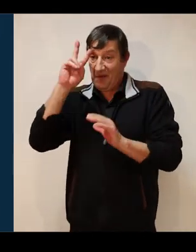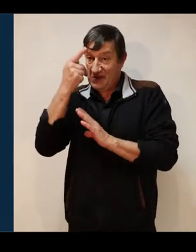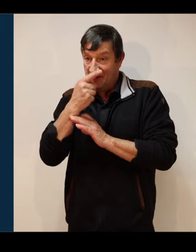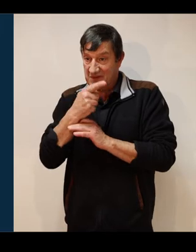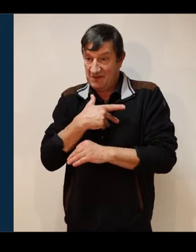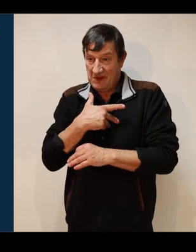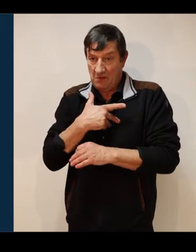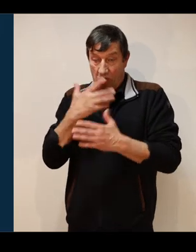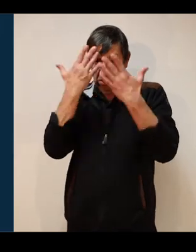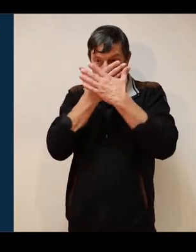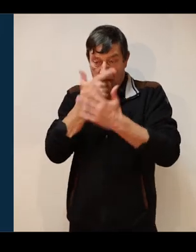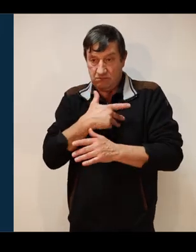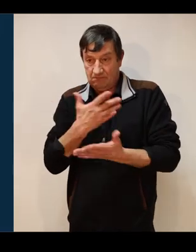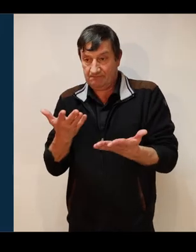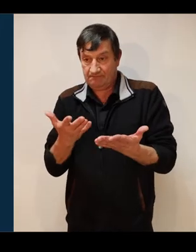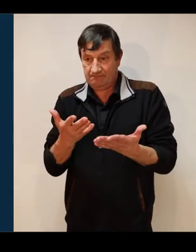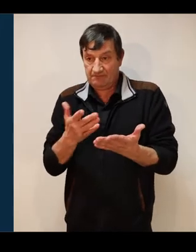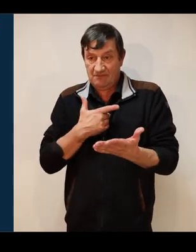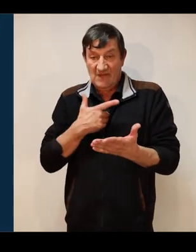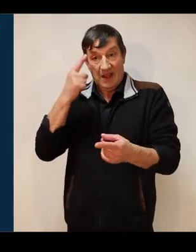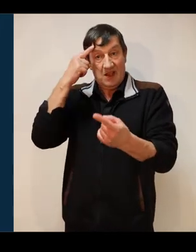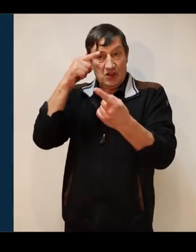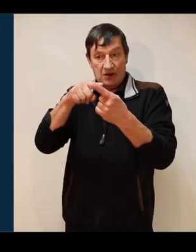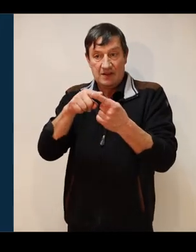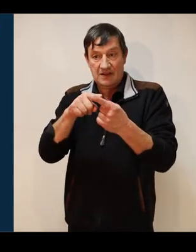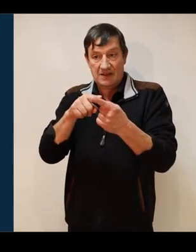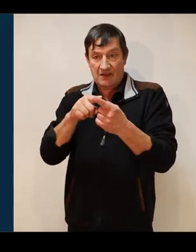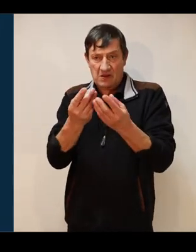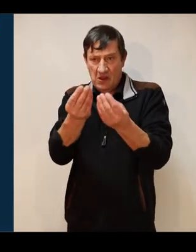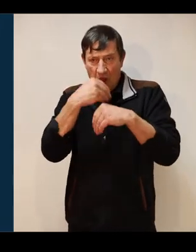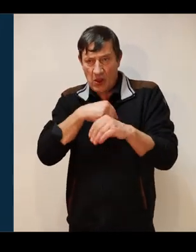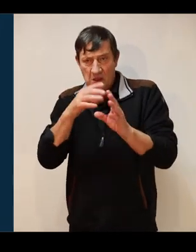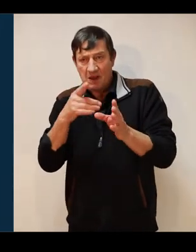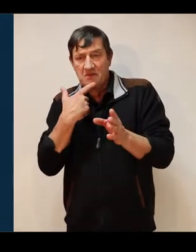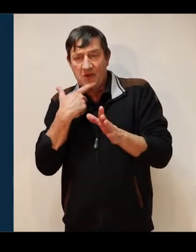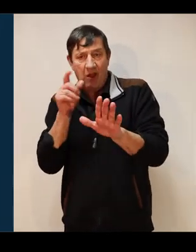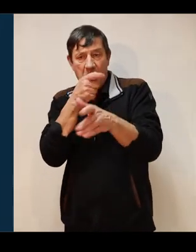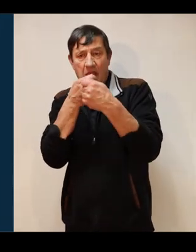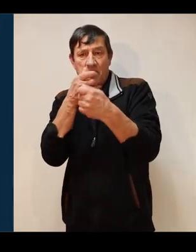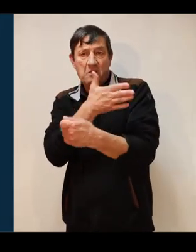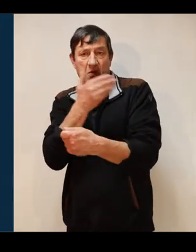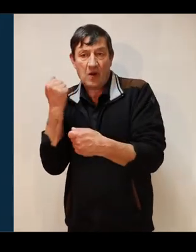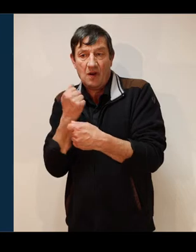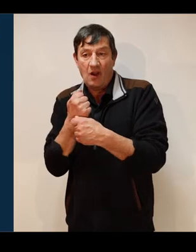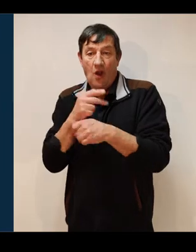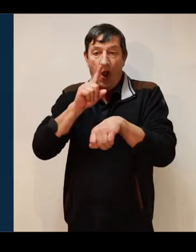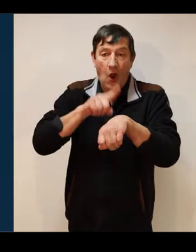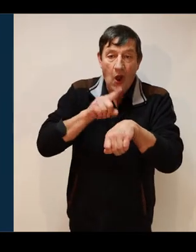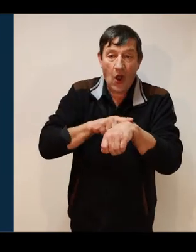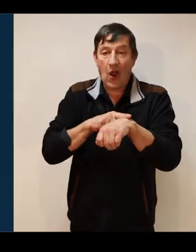alors inconnus. L'objectif est donc de les identifier pour vous adapter au mieux. Quels sont les horaires, les rituels, comment